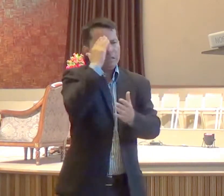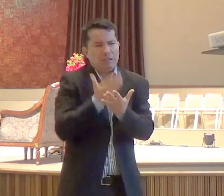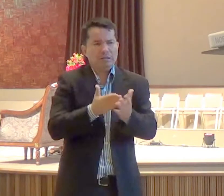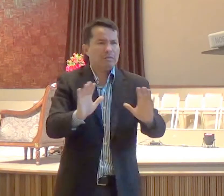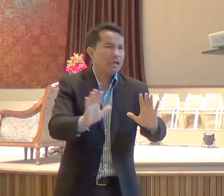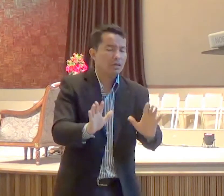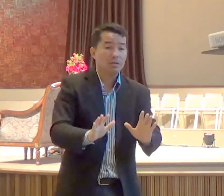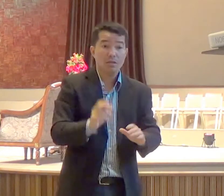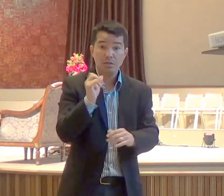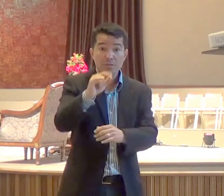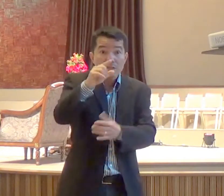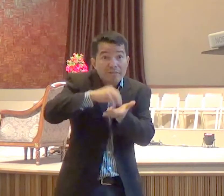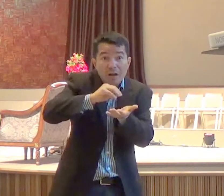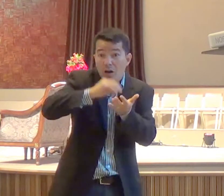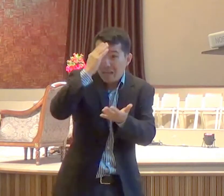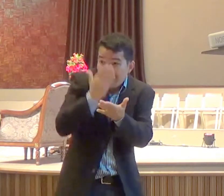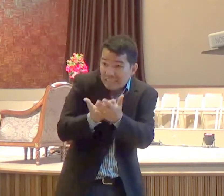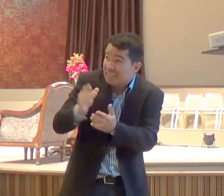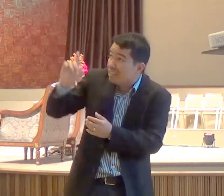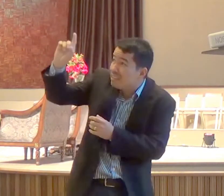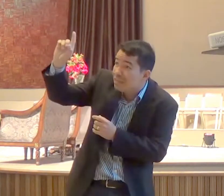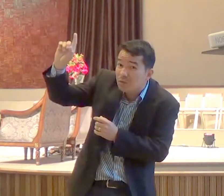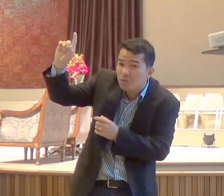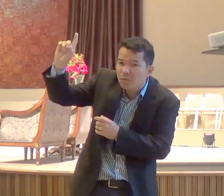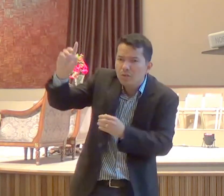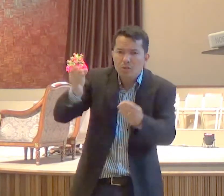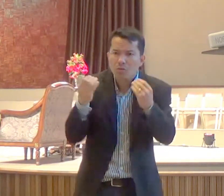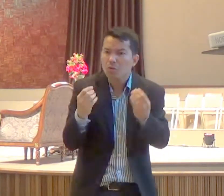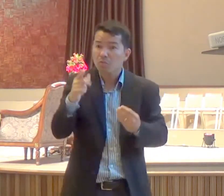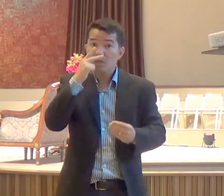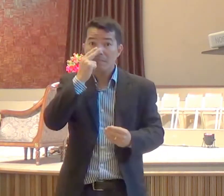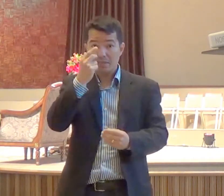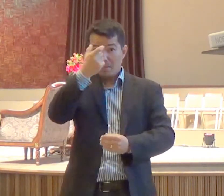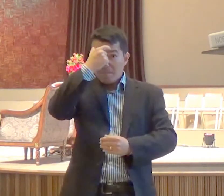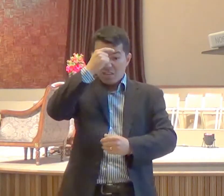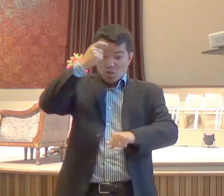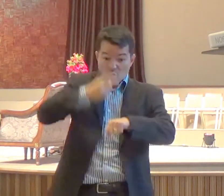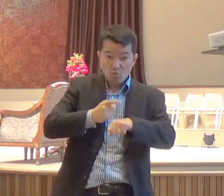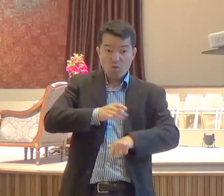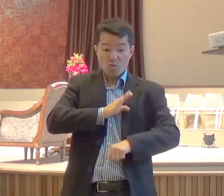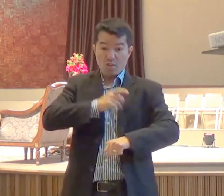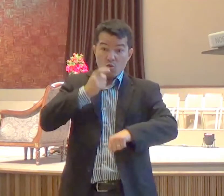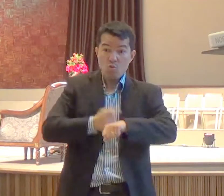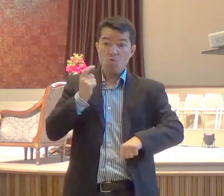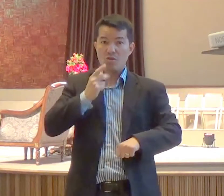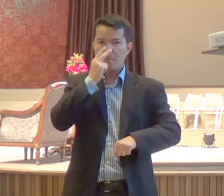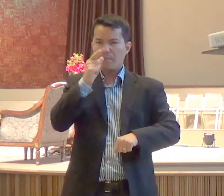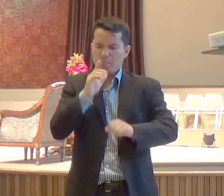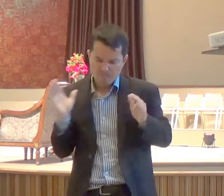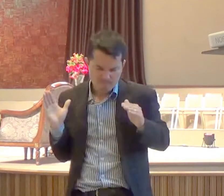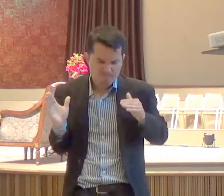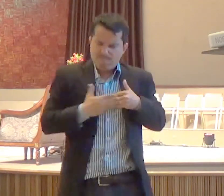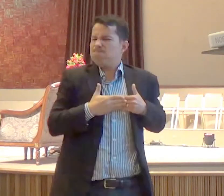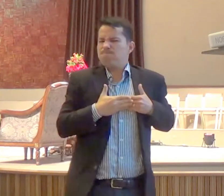crer em uma verdade de Deus é absolutamente uma rebeldia no coração, seja ela passiva ou ativa,